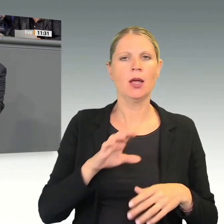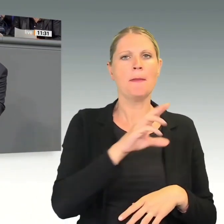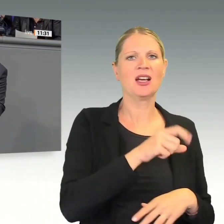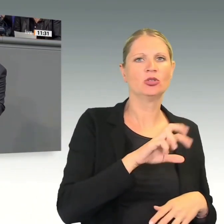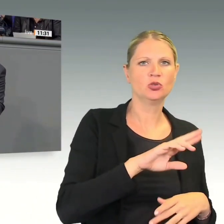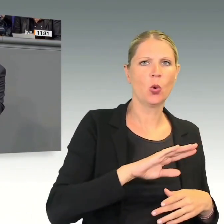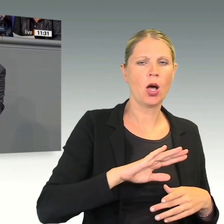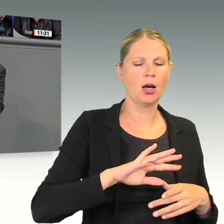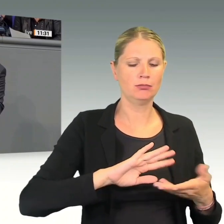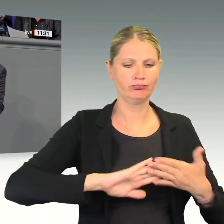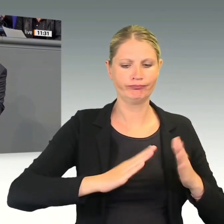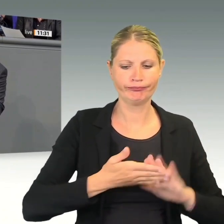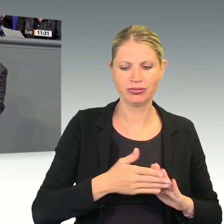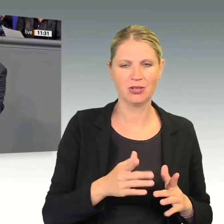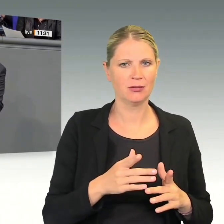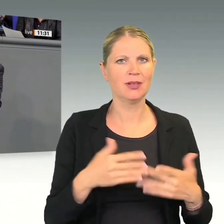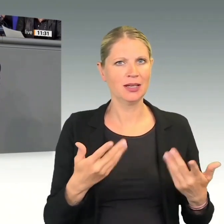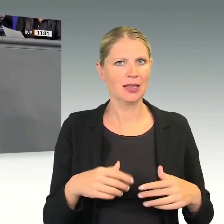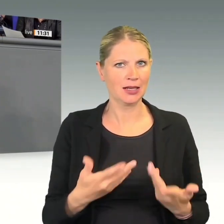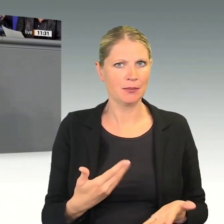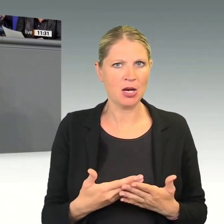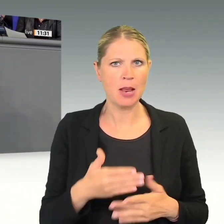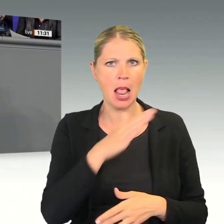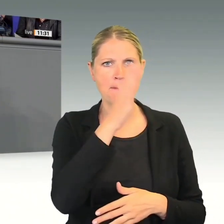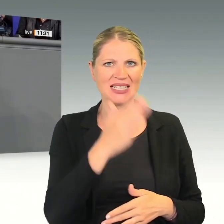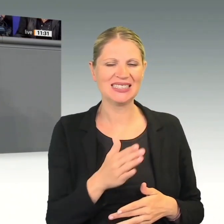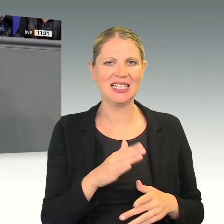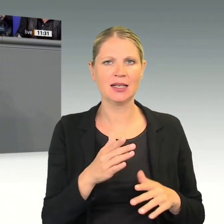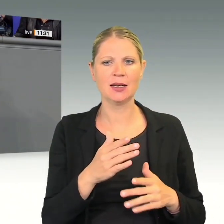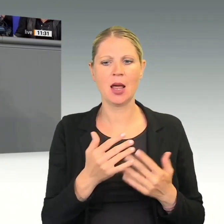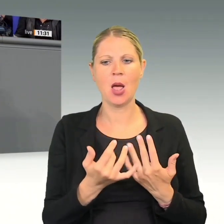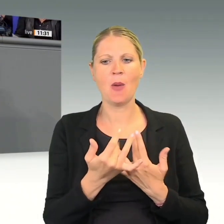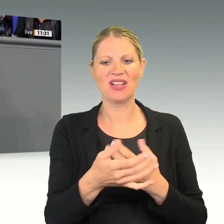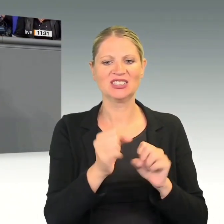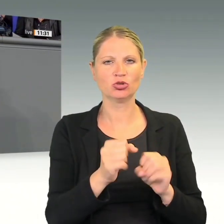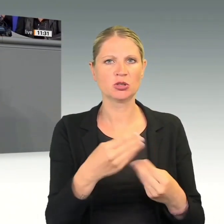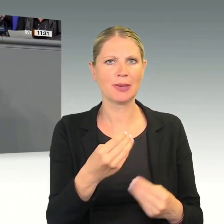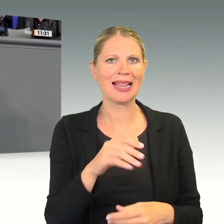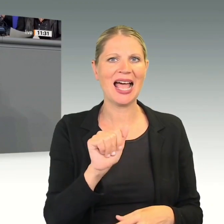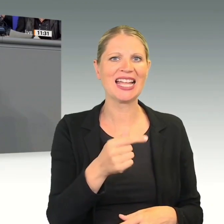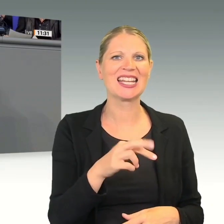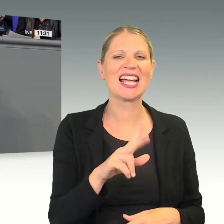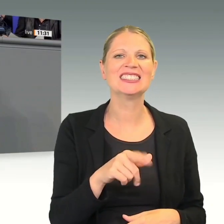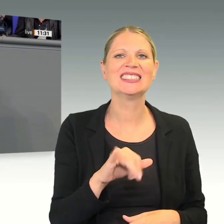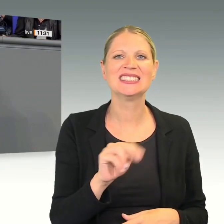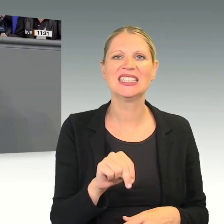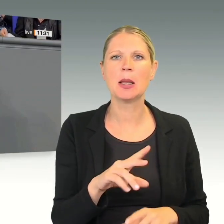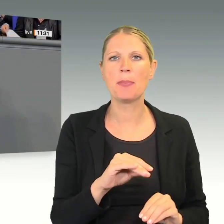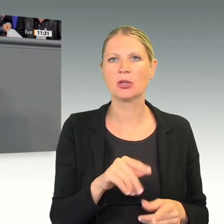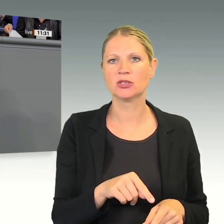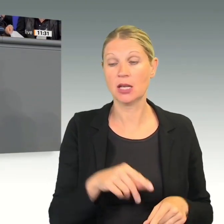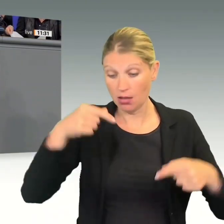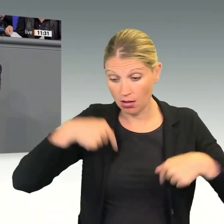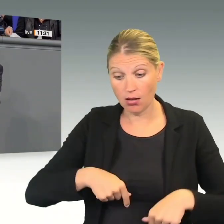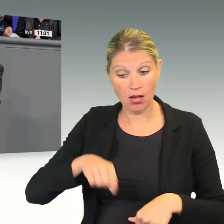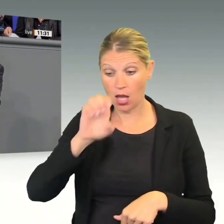In Brasilien werden etwa Pflanzenschutzmittel wie Atrazien eingesetzt, die hierzulande keinerlei Möglichkeit auf eine Zulassung